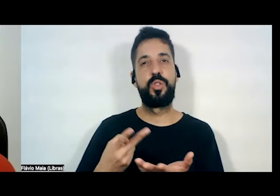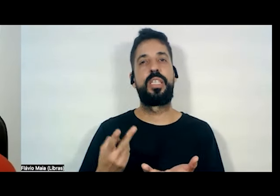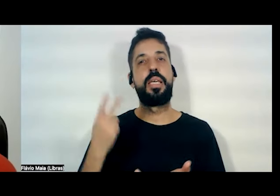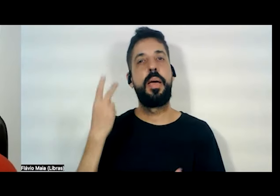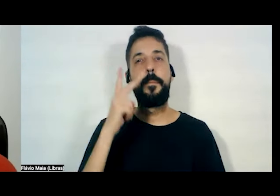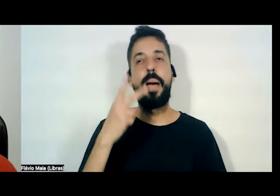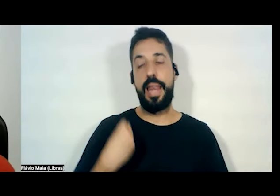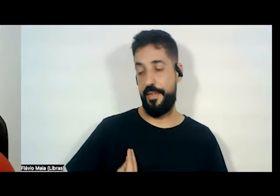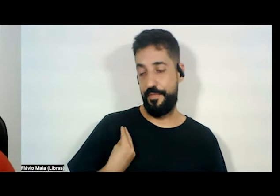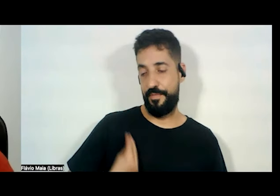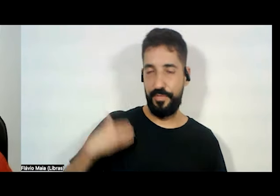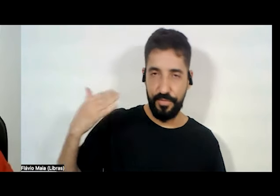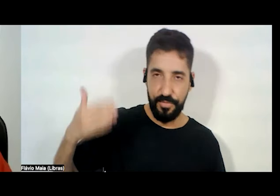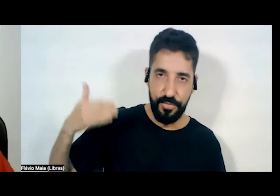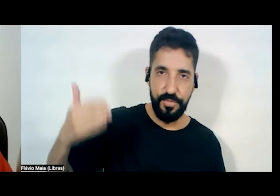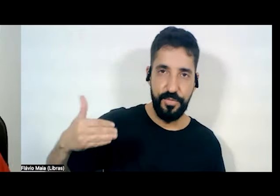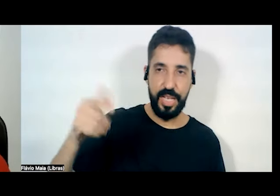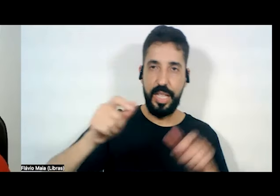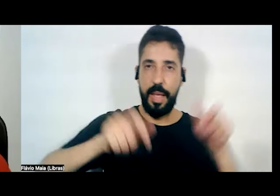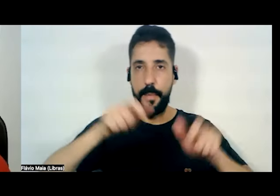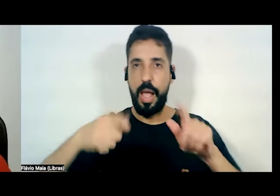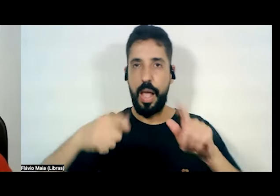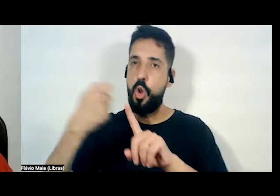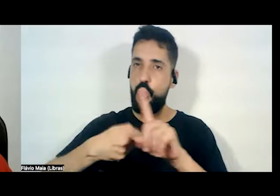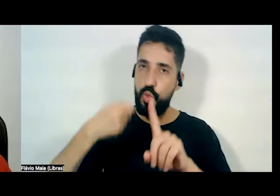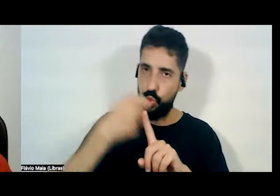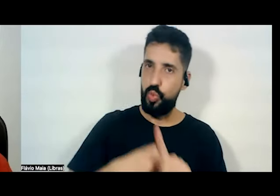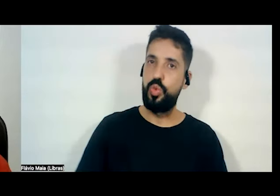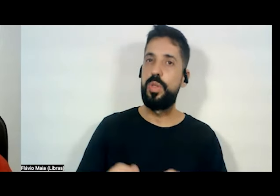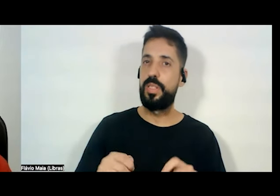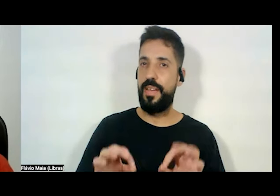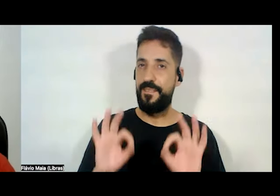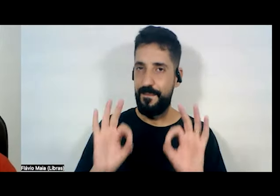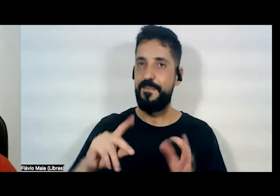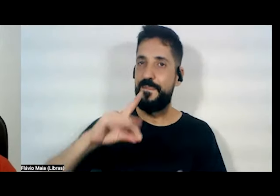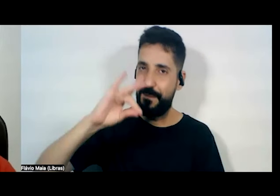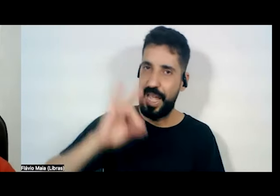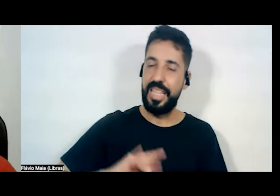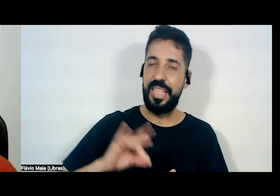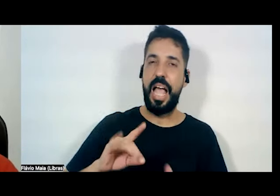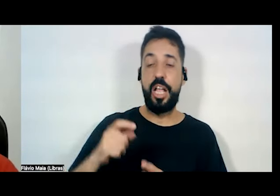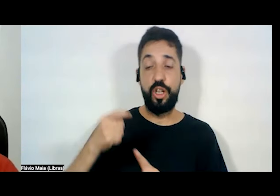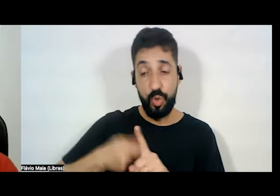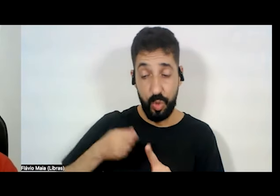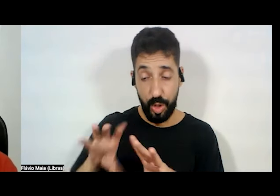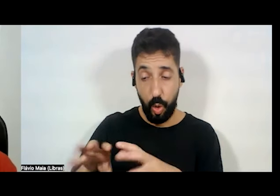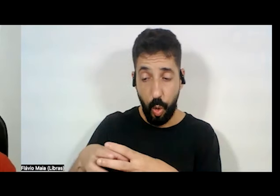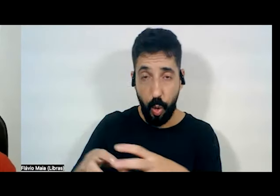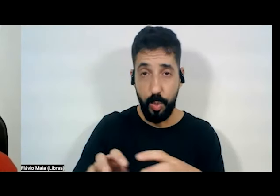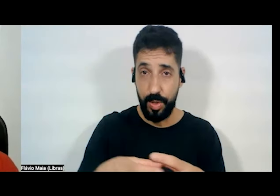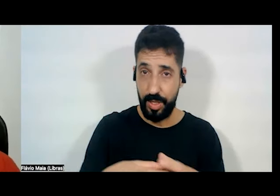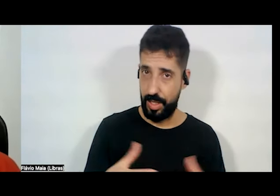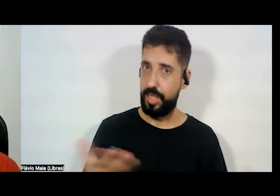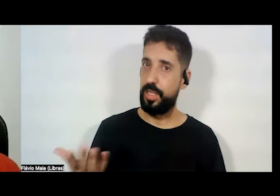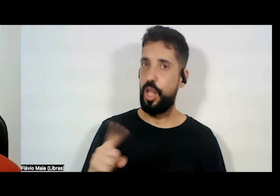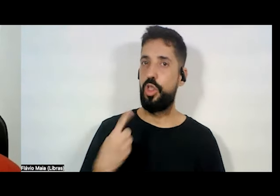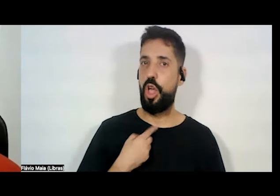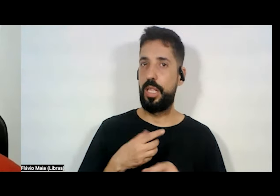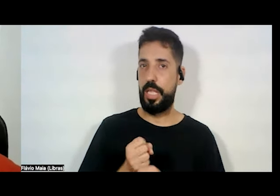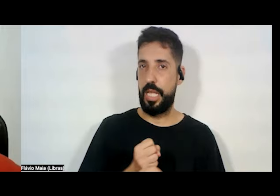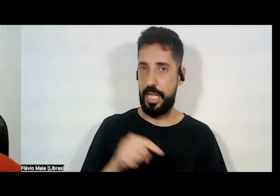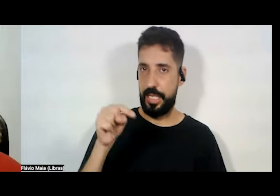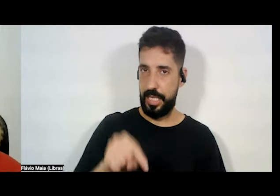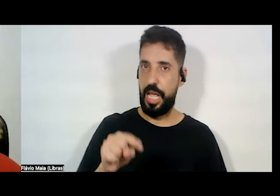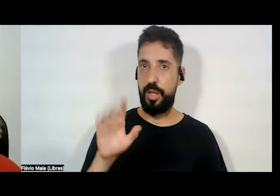das pessoas, nas lutas concretas das comunidades, onde nós, neste ano, nas eleições municipais,